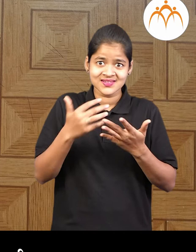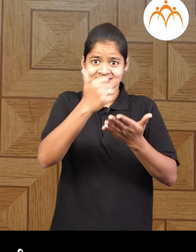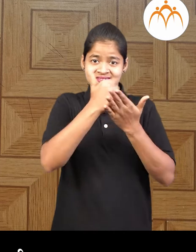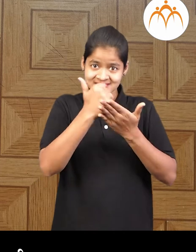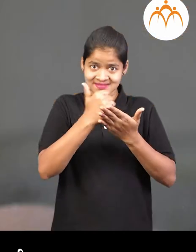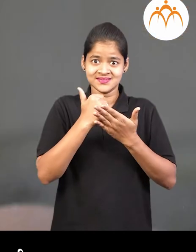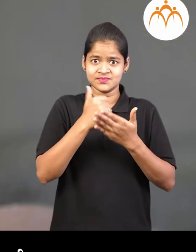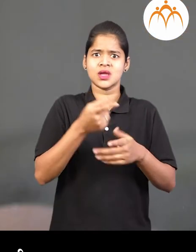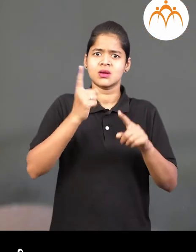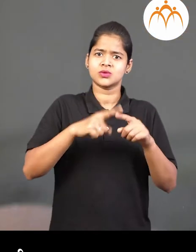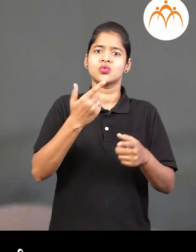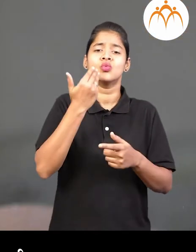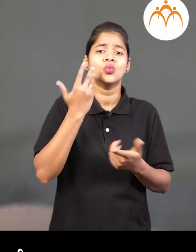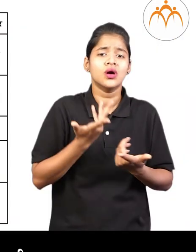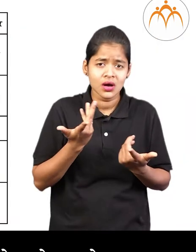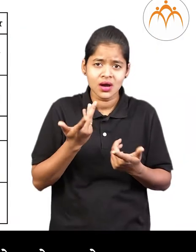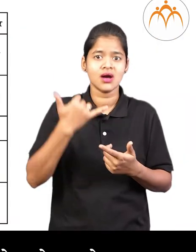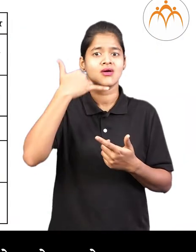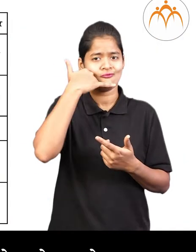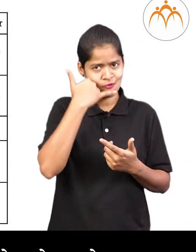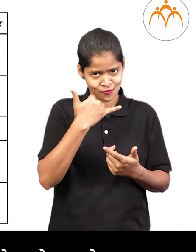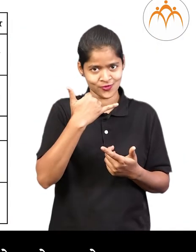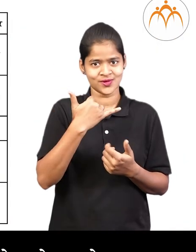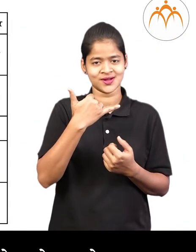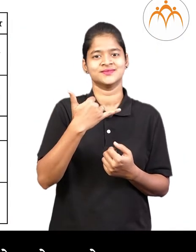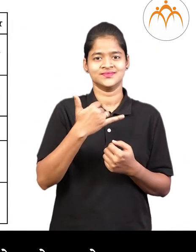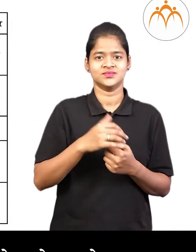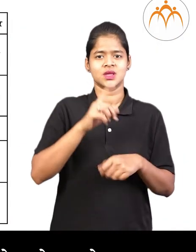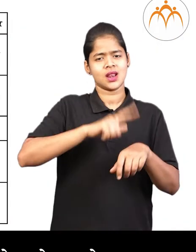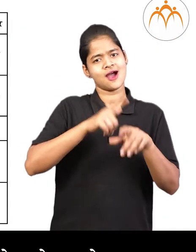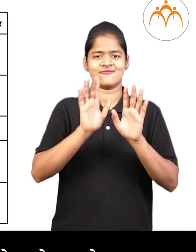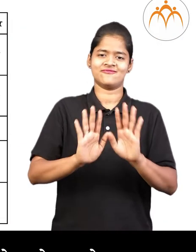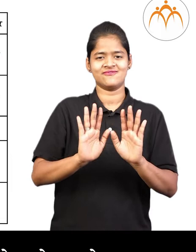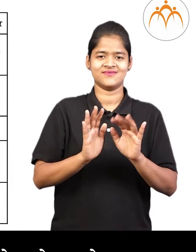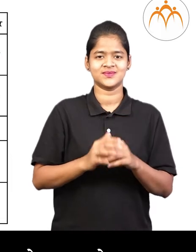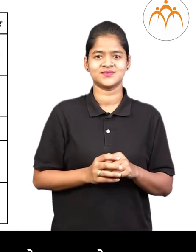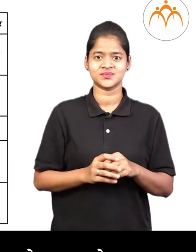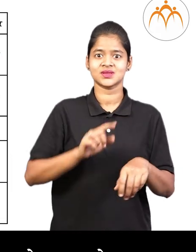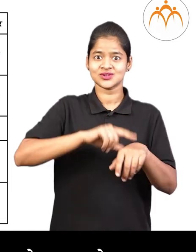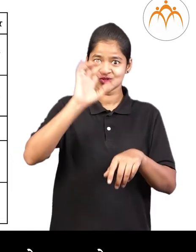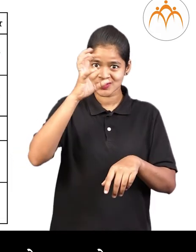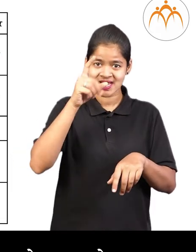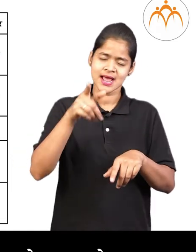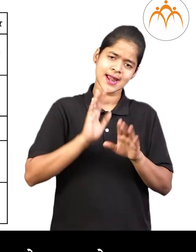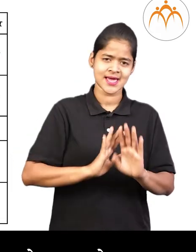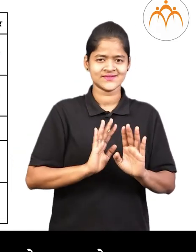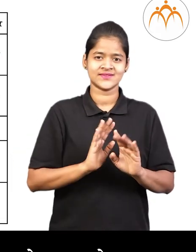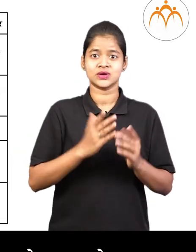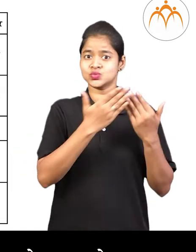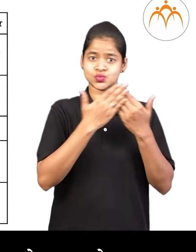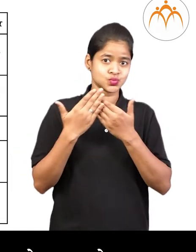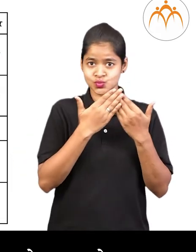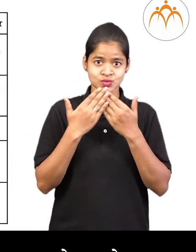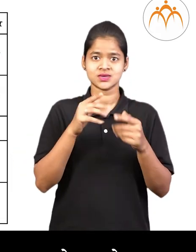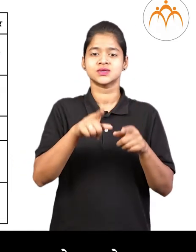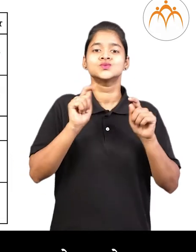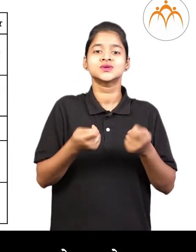घडयार अने मोबाई अपलेला शाडेचे तास केवाँ आये ते करते मदली सुटी केवाँ खेडाचा तास